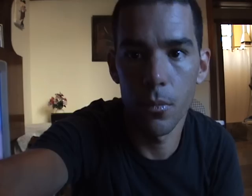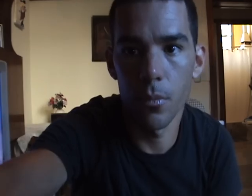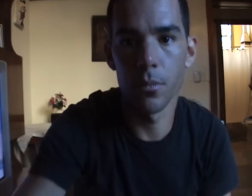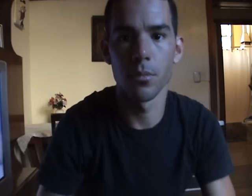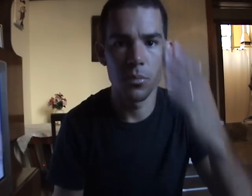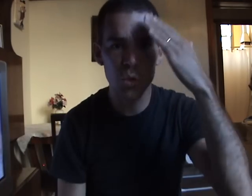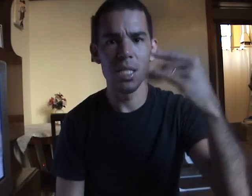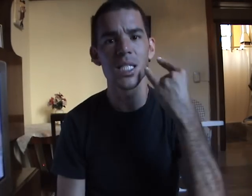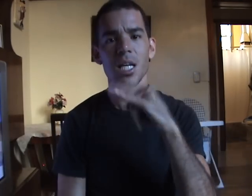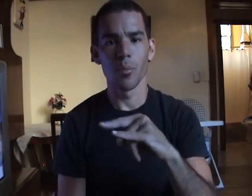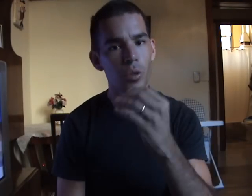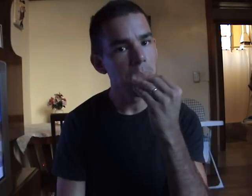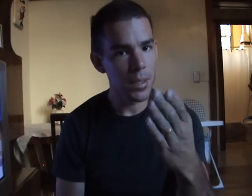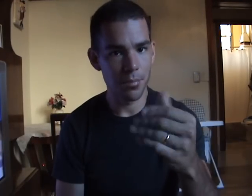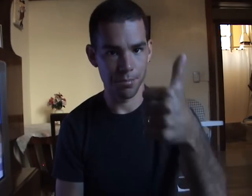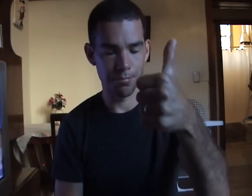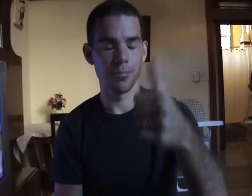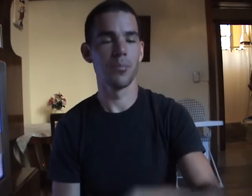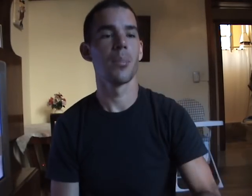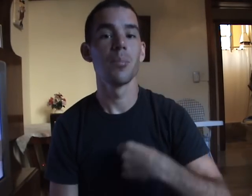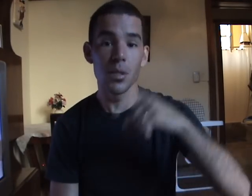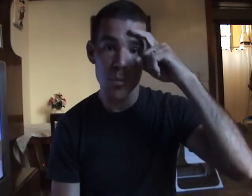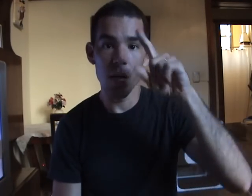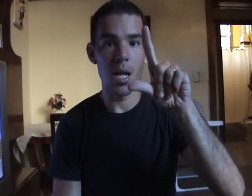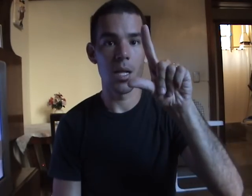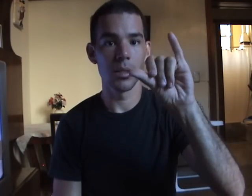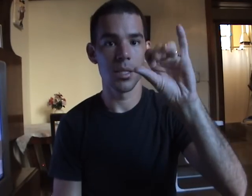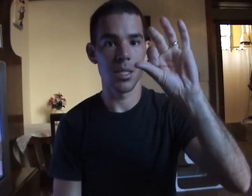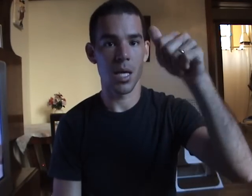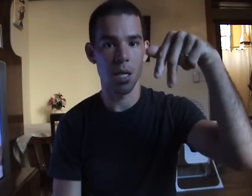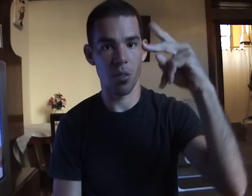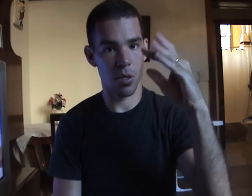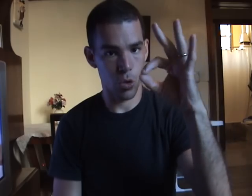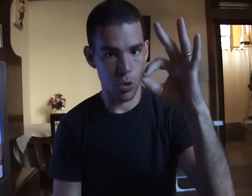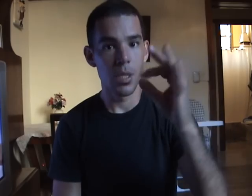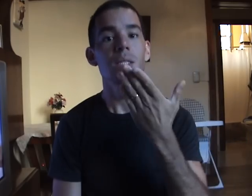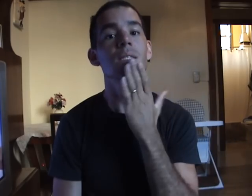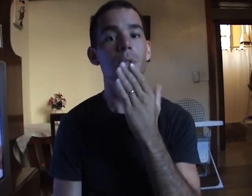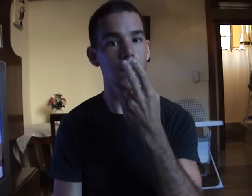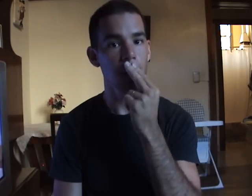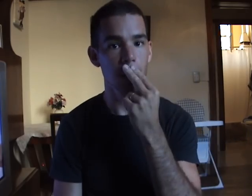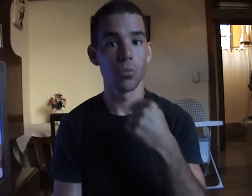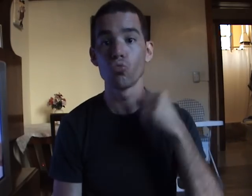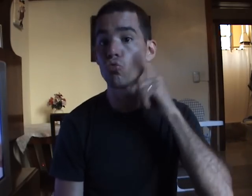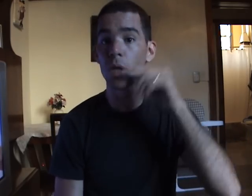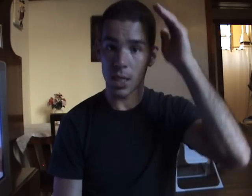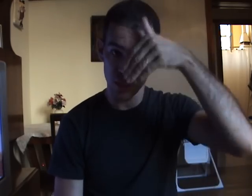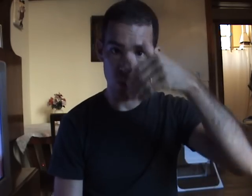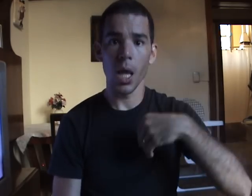Hoy mis alas están fritas y volar, muy alto y en el cielo